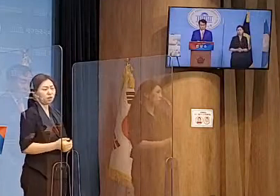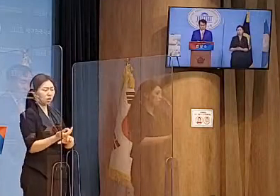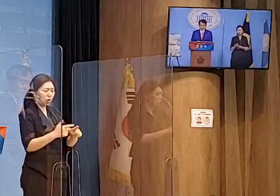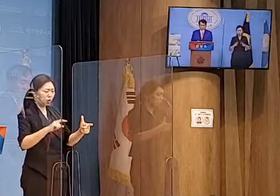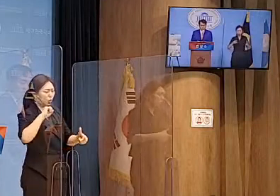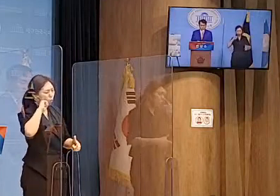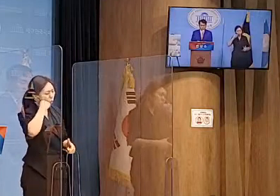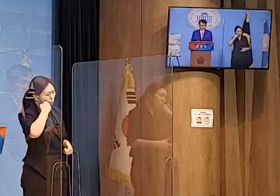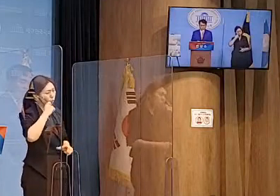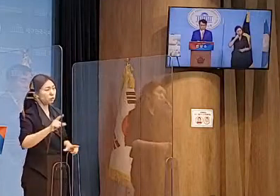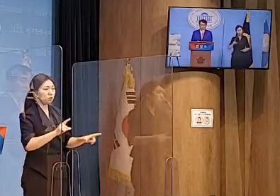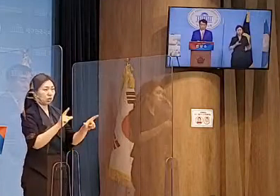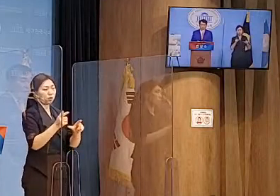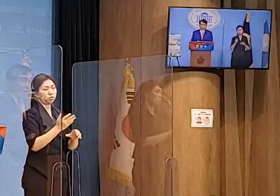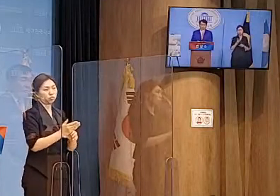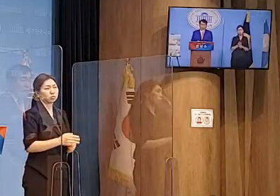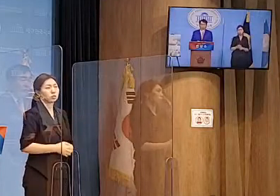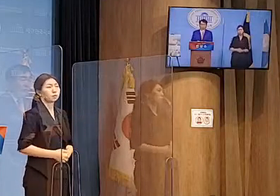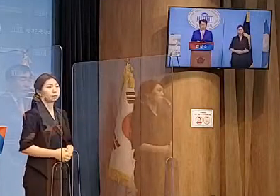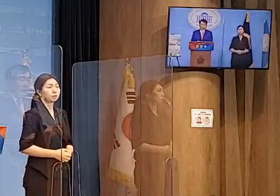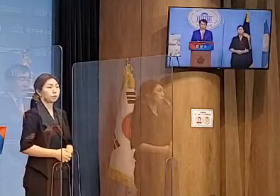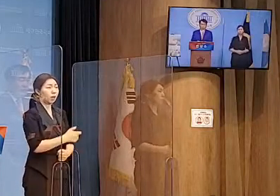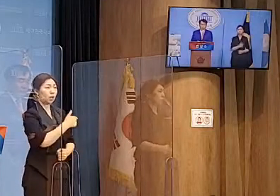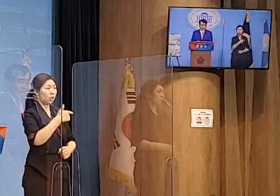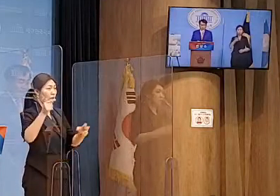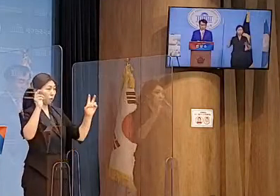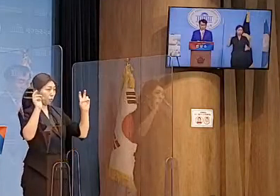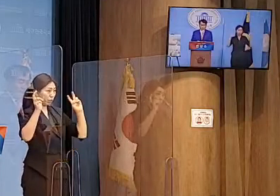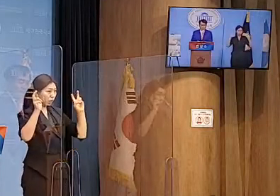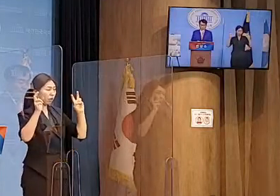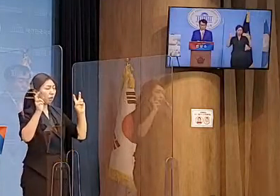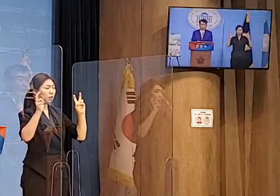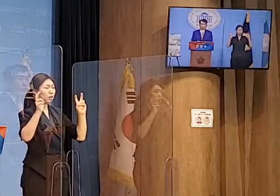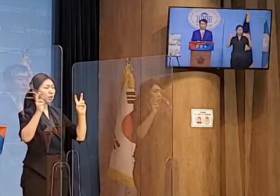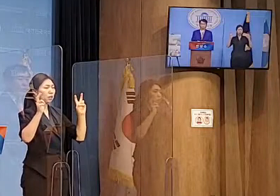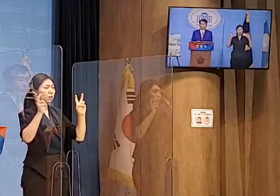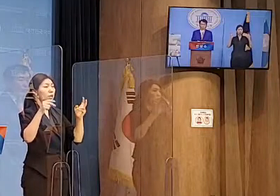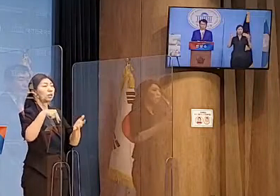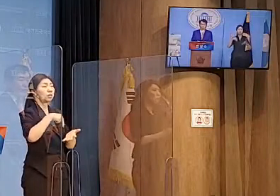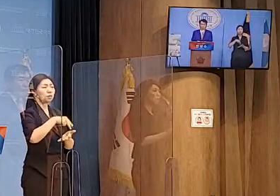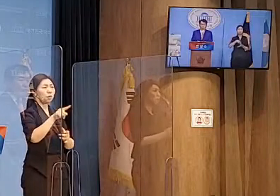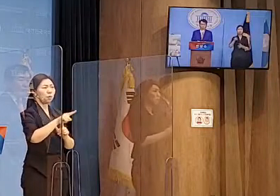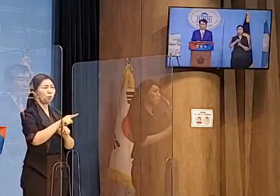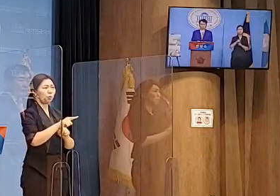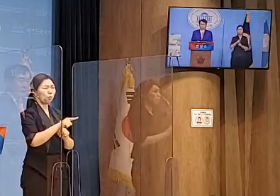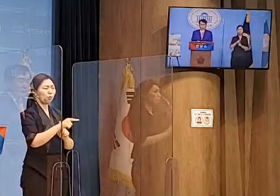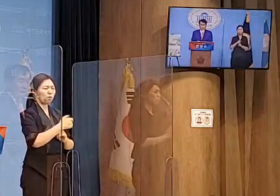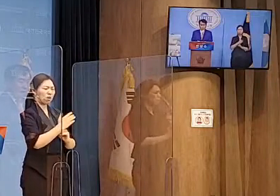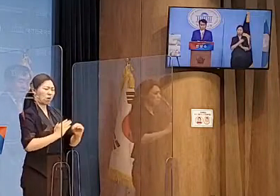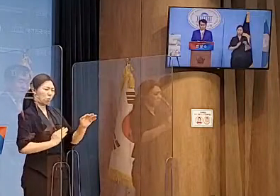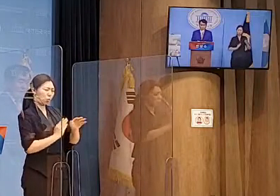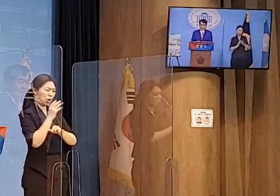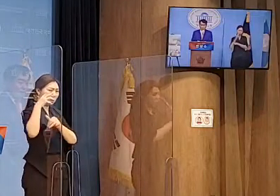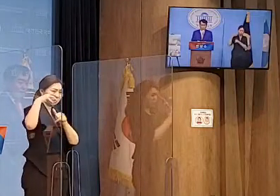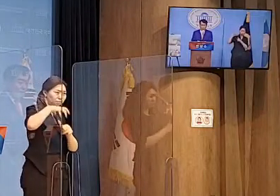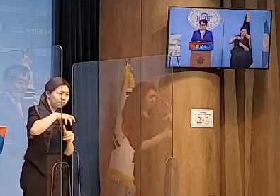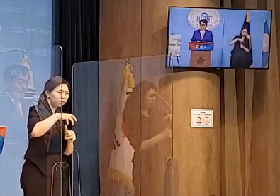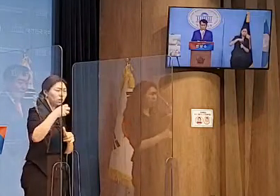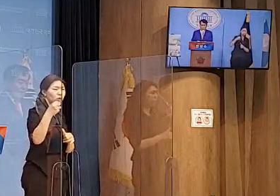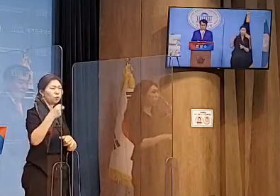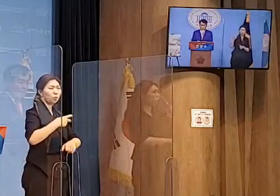겪고 있습니다. 대기업은 또한 과도한 규제와 강성